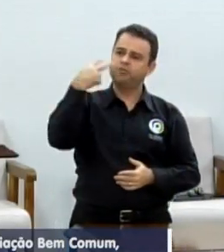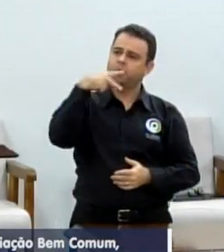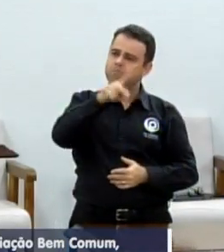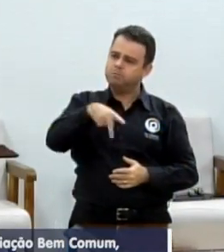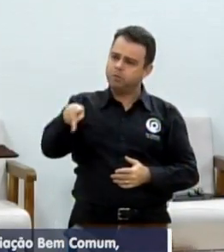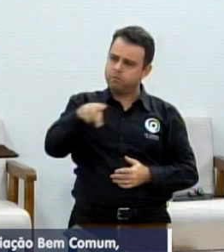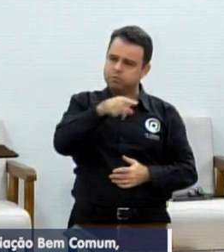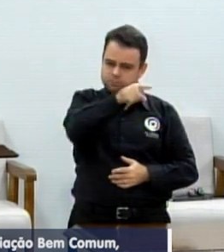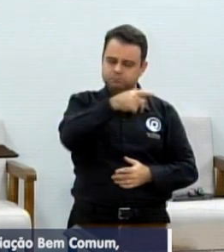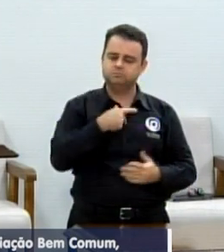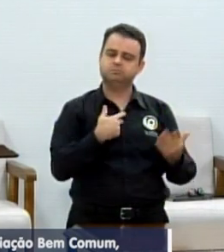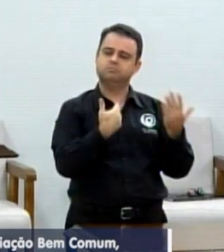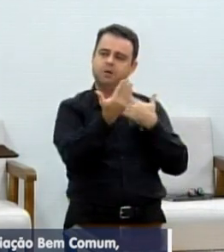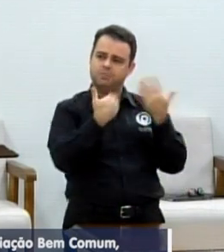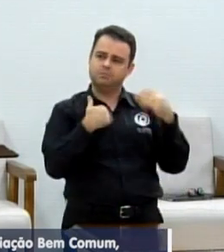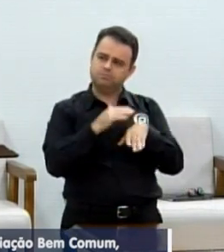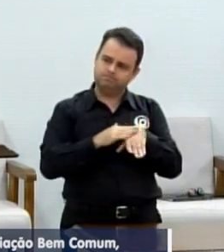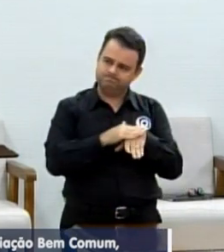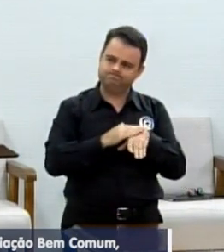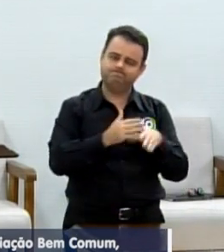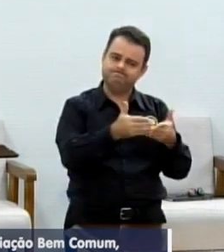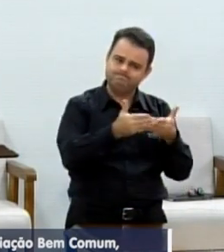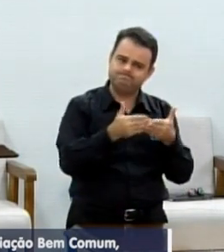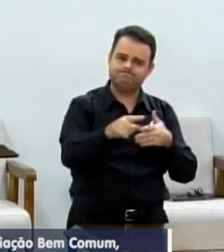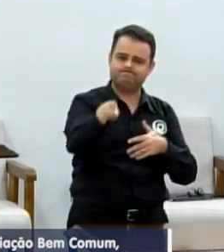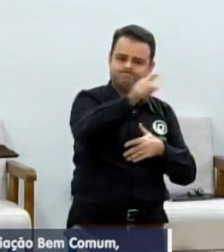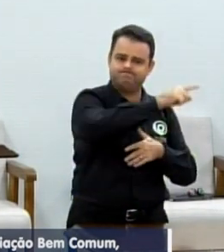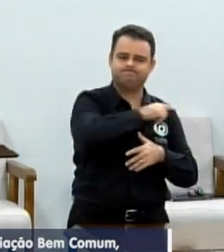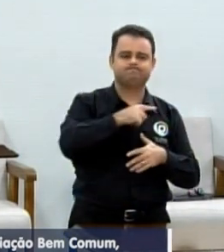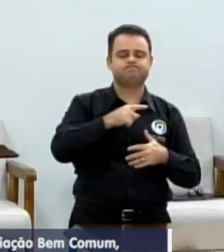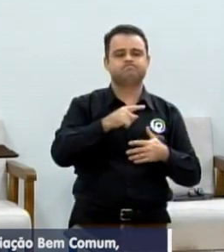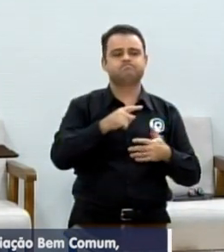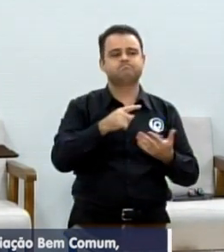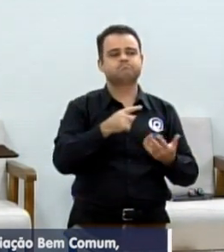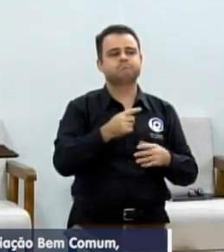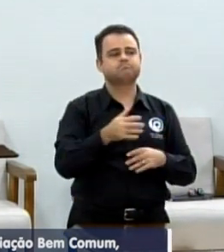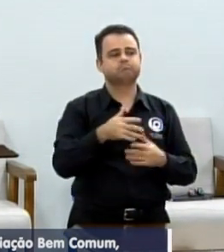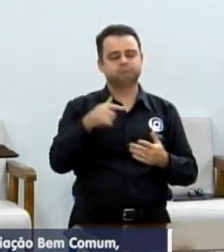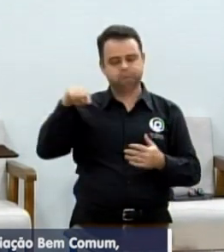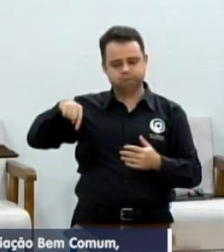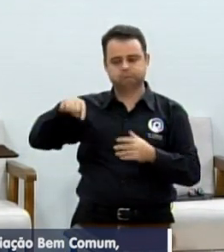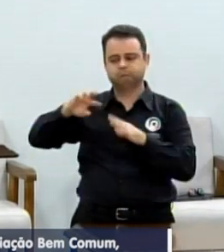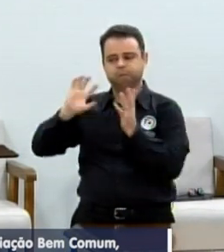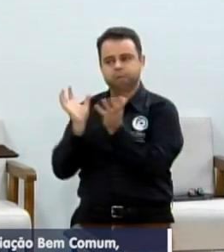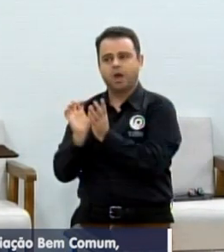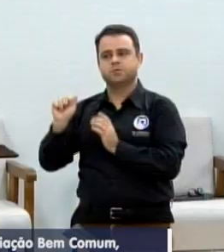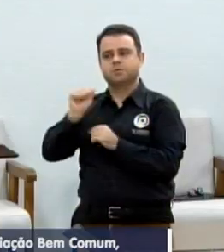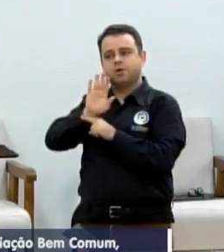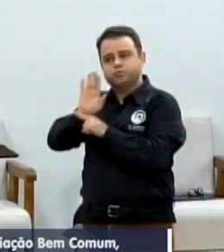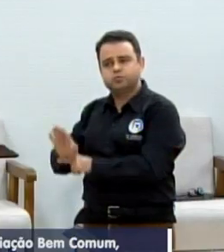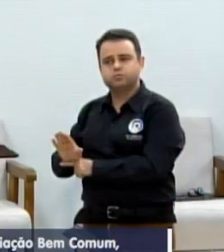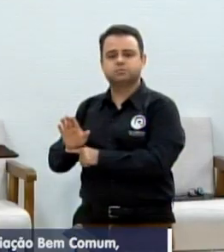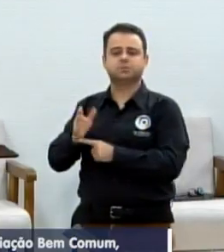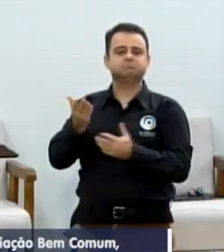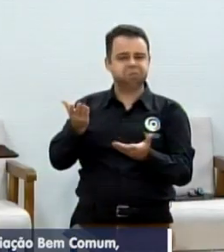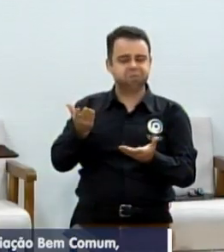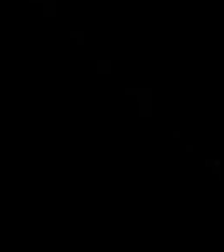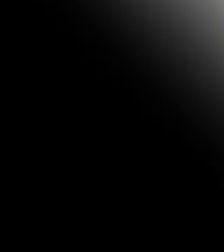sociedade para que nós possamos continuar cuidando das nossas crianças, adolescentes e das nossas famílias.